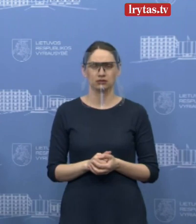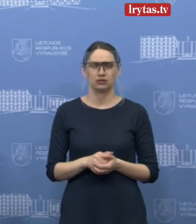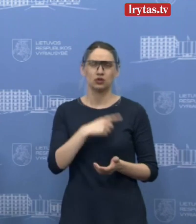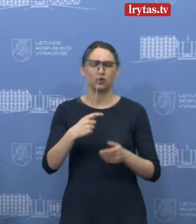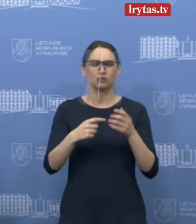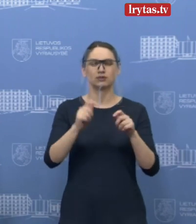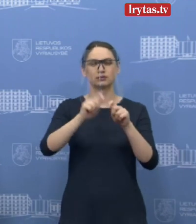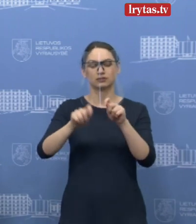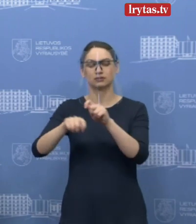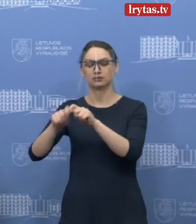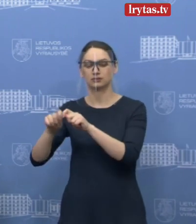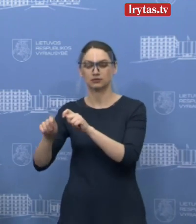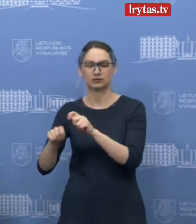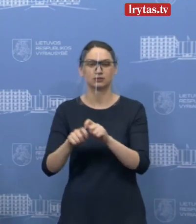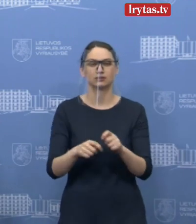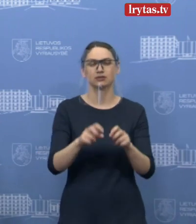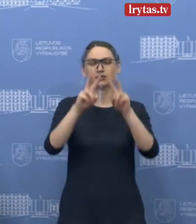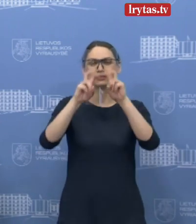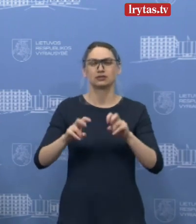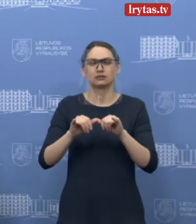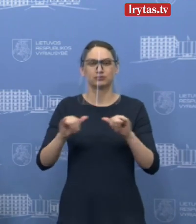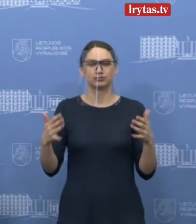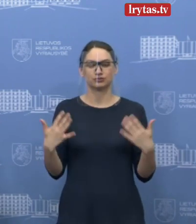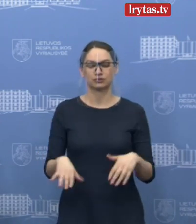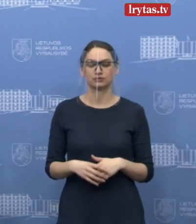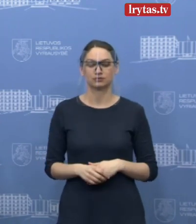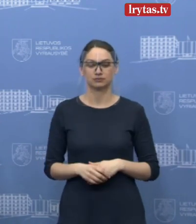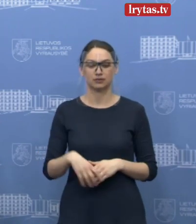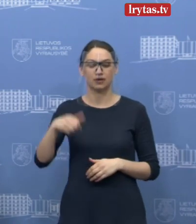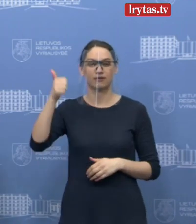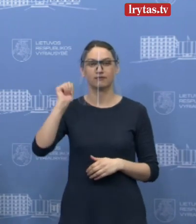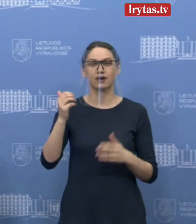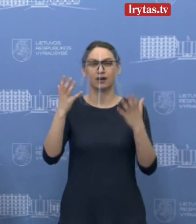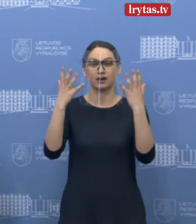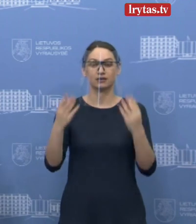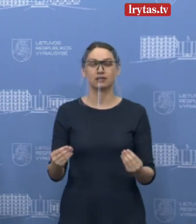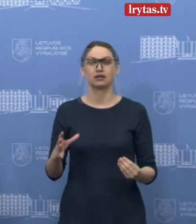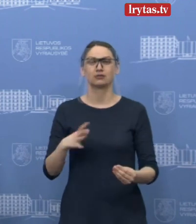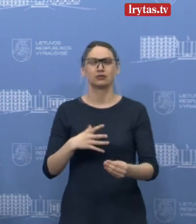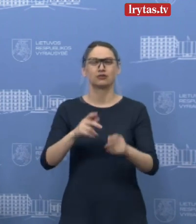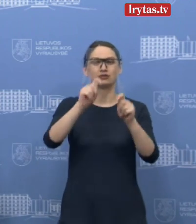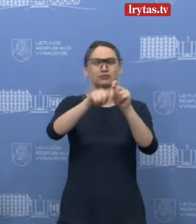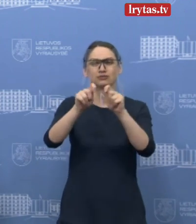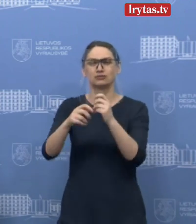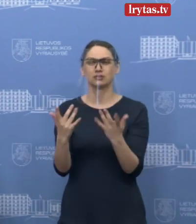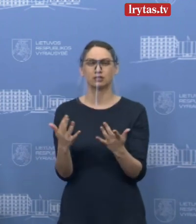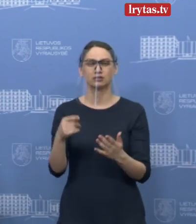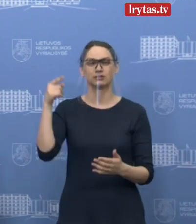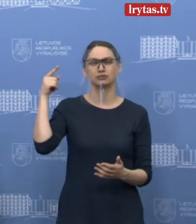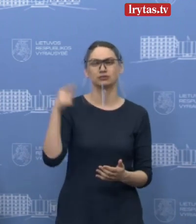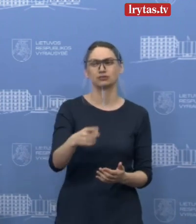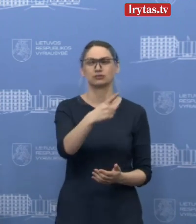didesnių ir didesnių kiekių tyrimai plečiasi. Vien tik tai per vakardieną buvo paimta ir ištirta